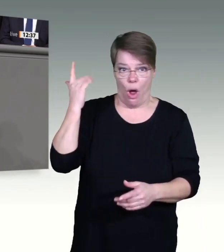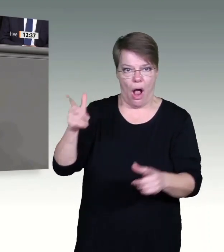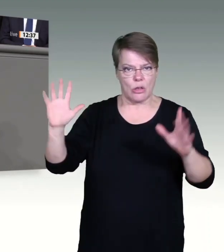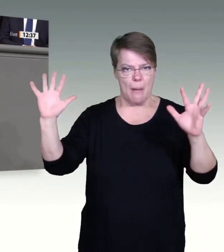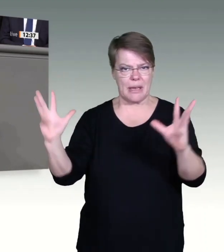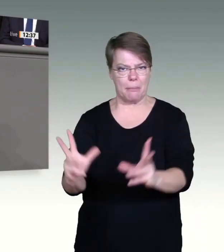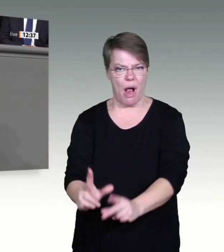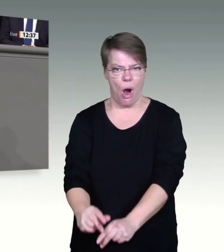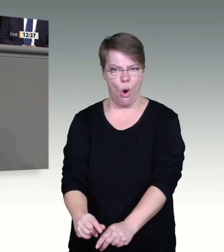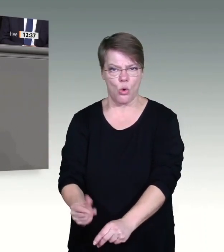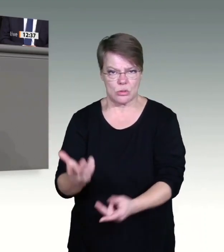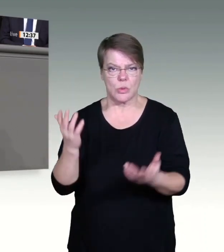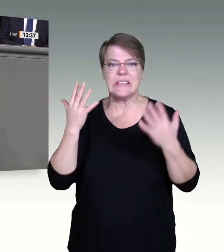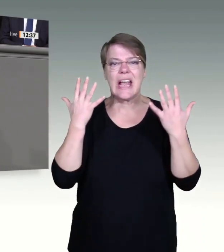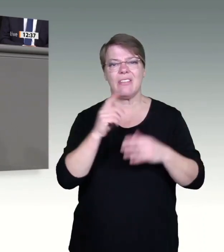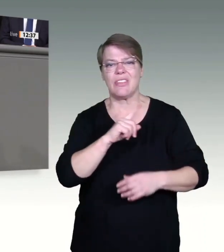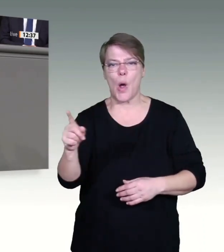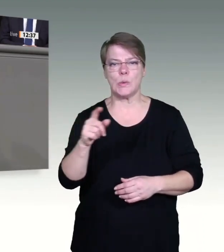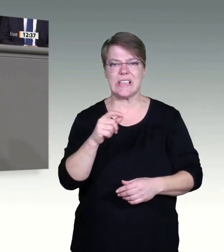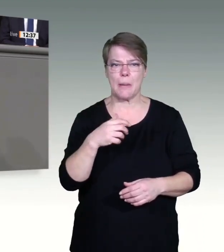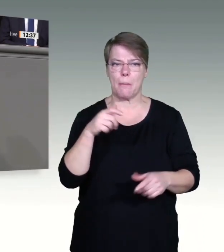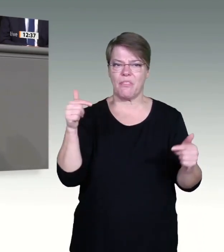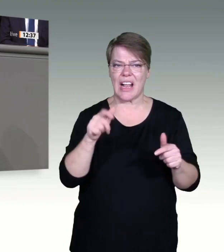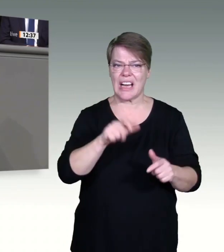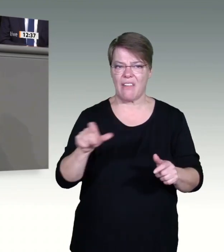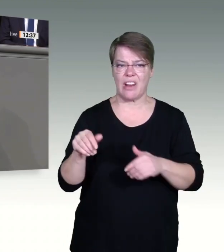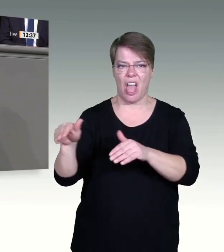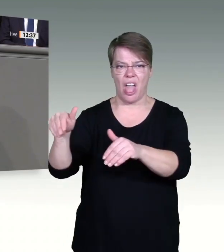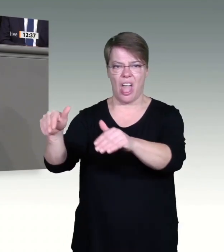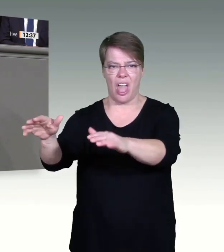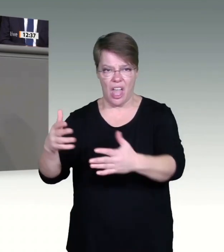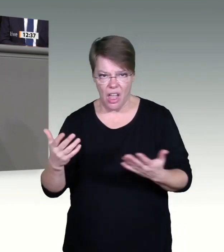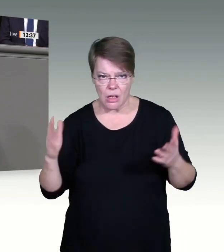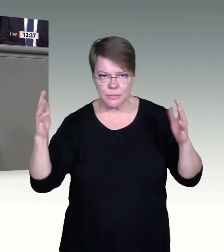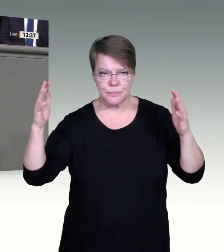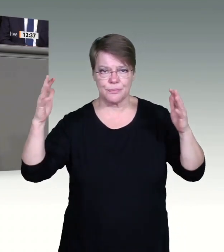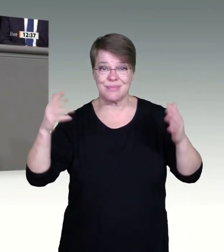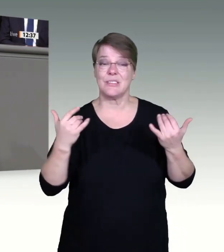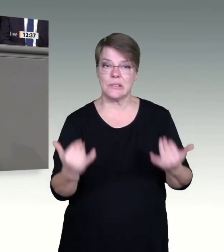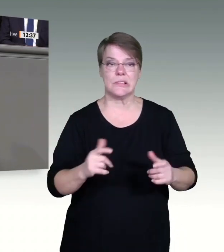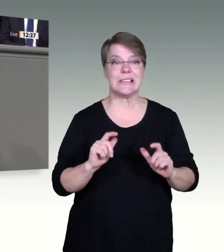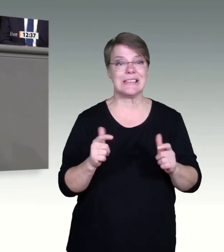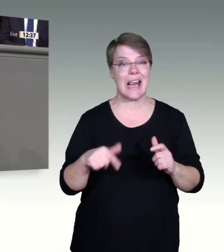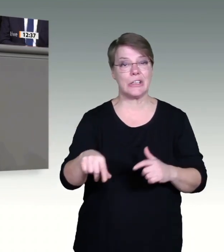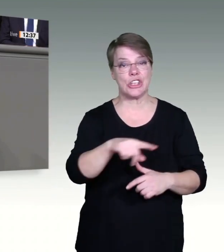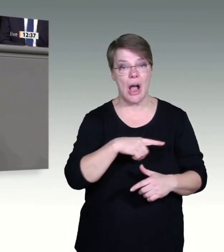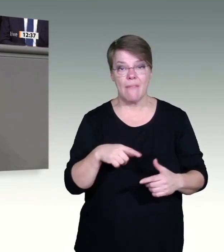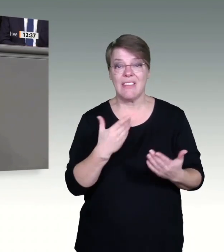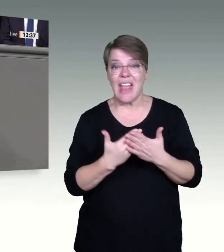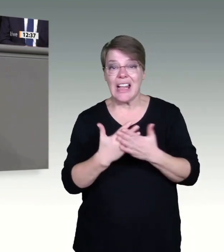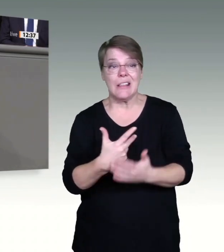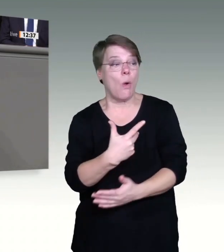Patienten mit unbekannten Impfstatus einfach den Ungeimpften hinzugerechnet werden, damit es dramatischer